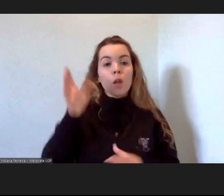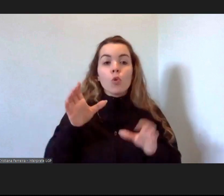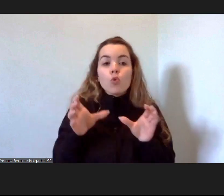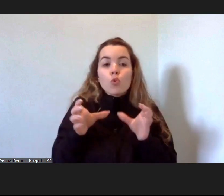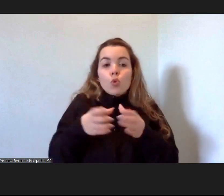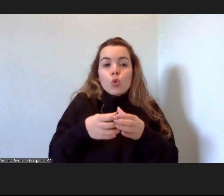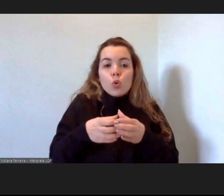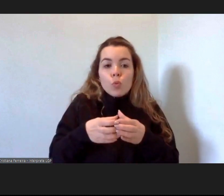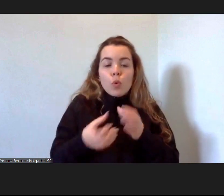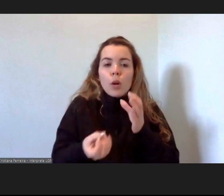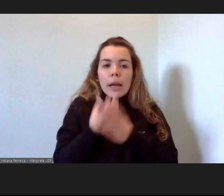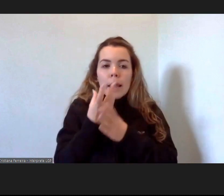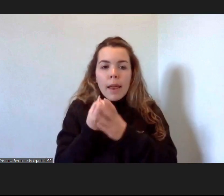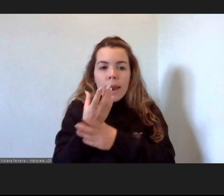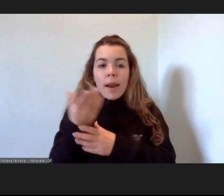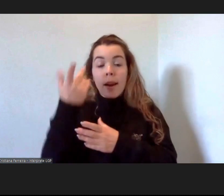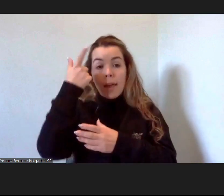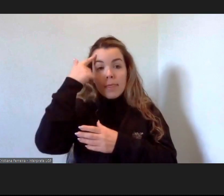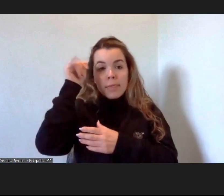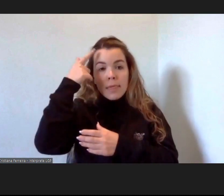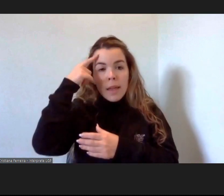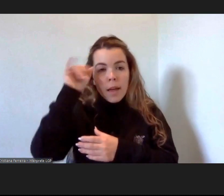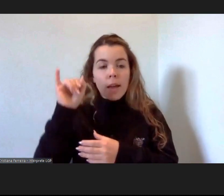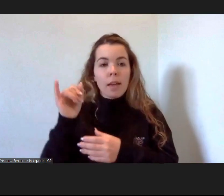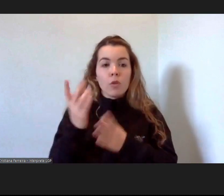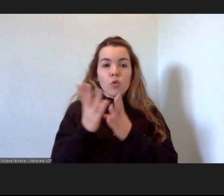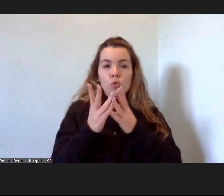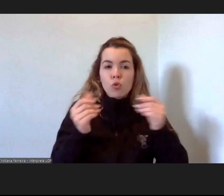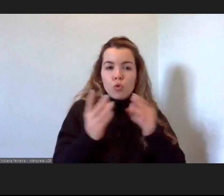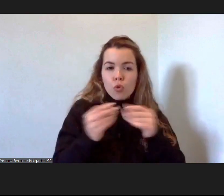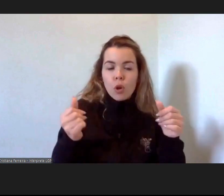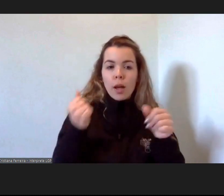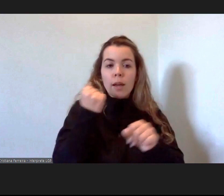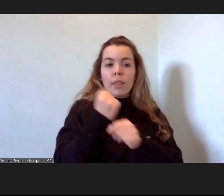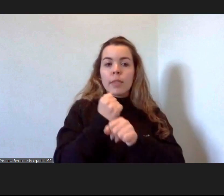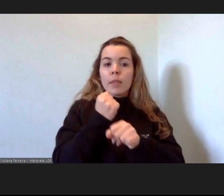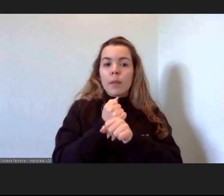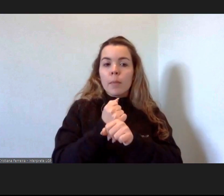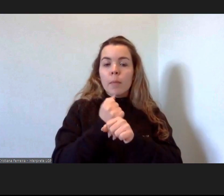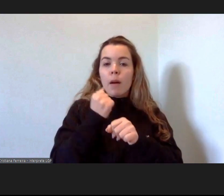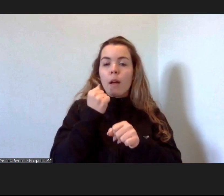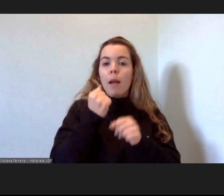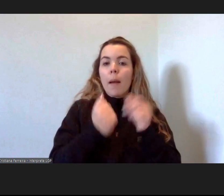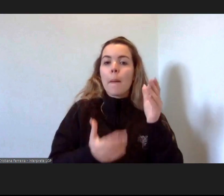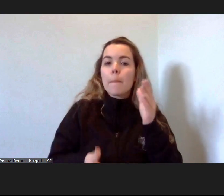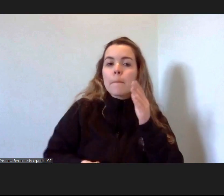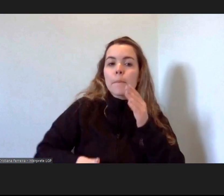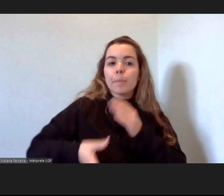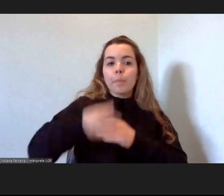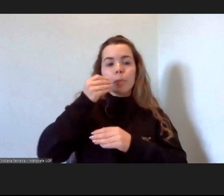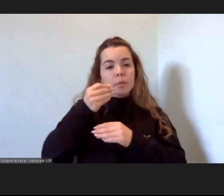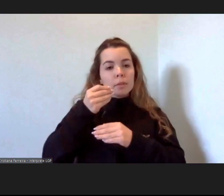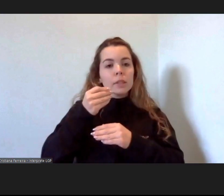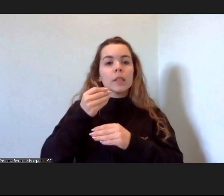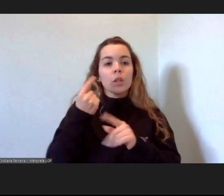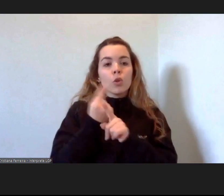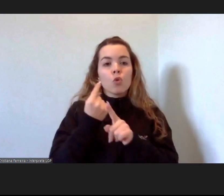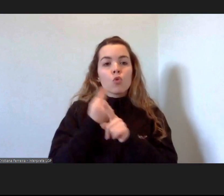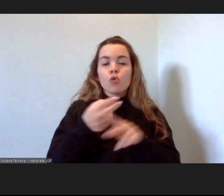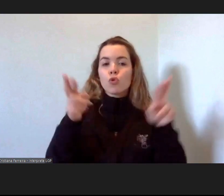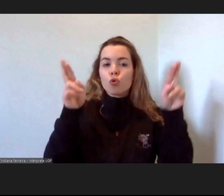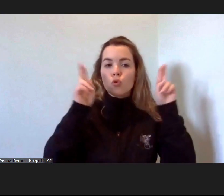gerar ideias, soluções, e trabalhar para além daquilo que é esperado, com